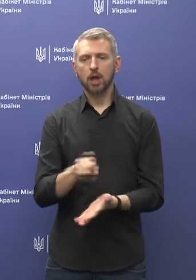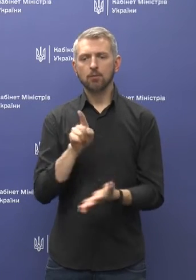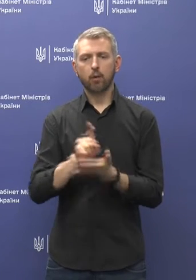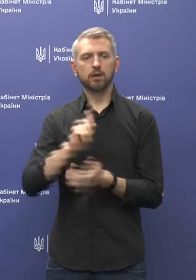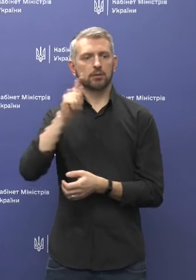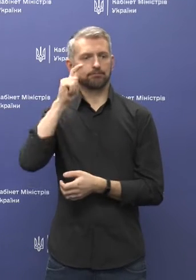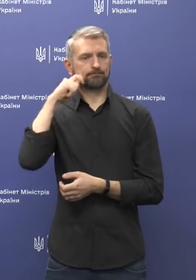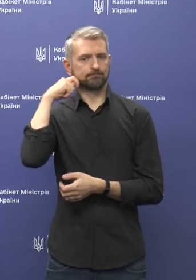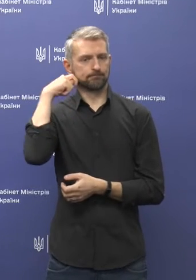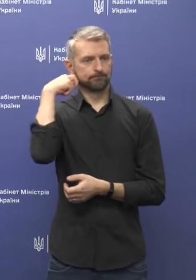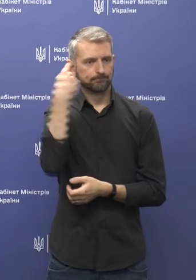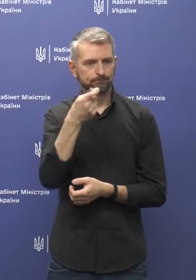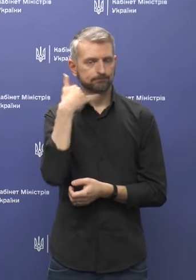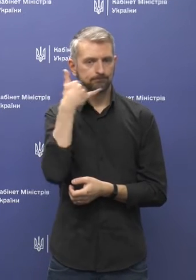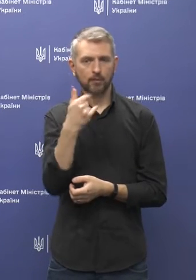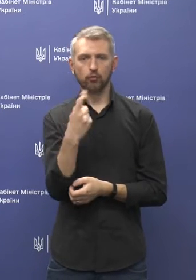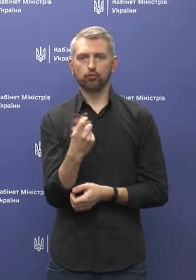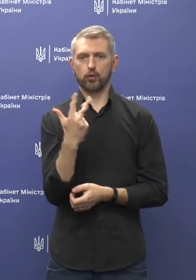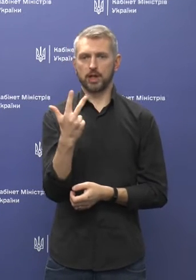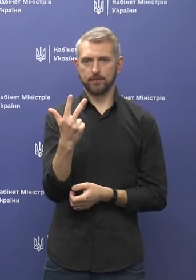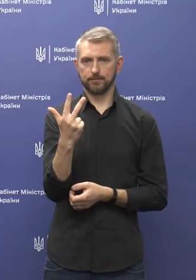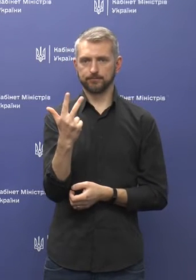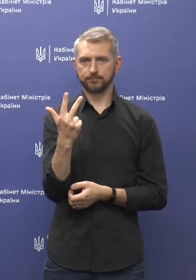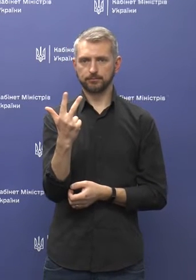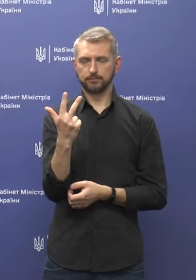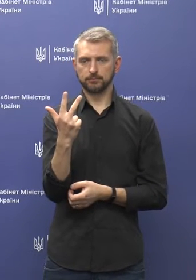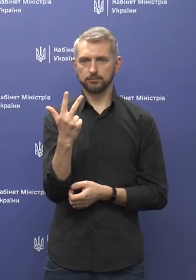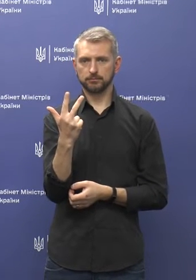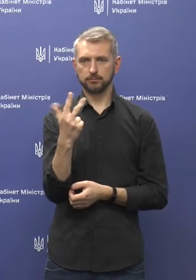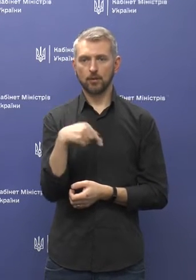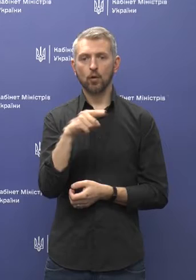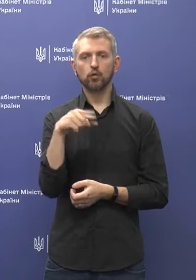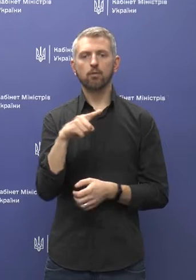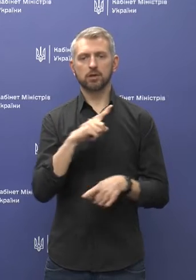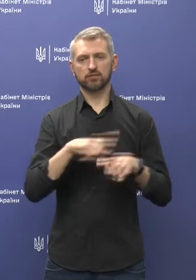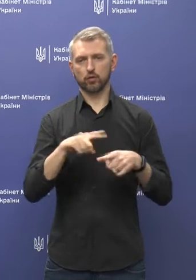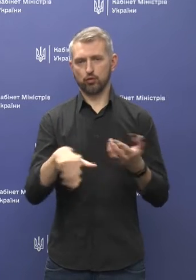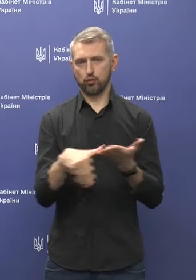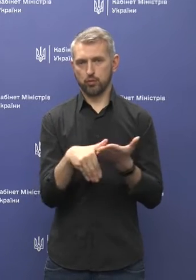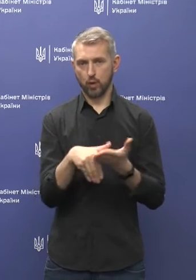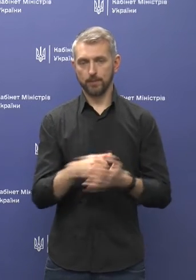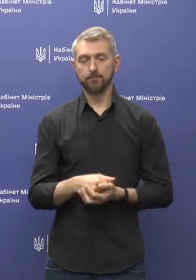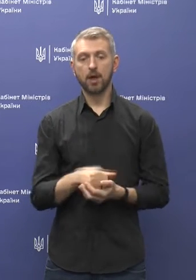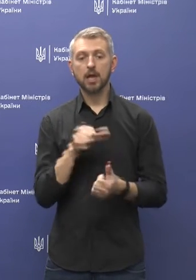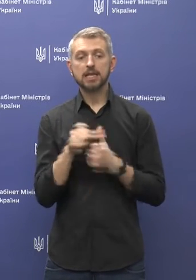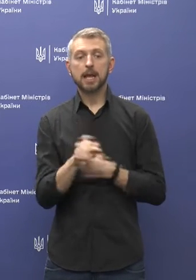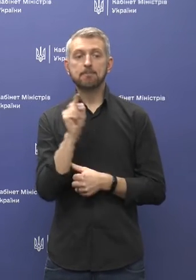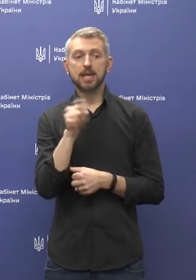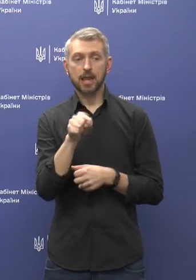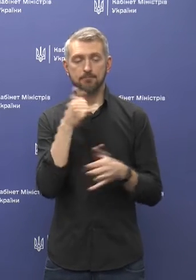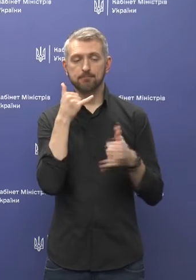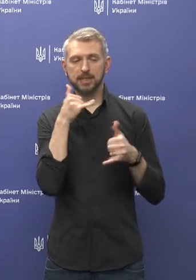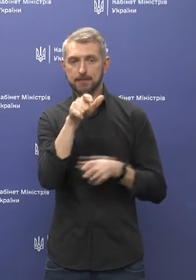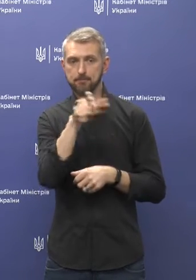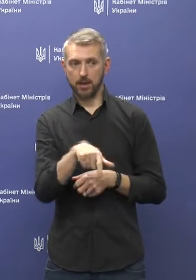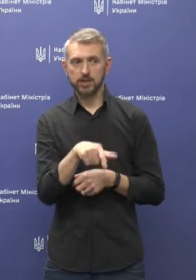набрати 103 номер швидкої медичної допомоги. Саме там диспетчер підскаже